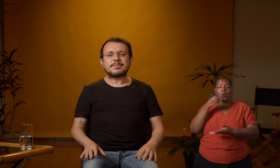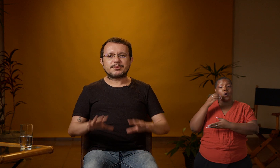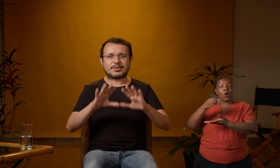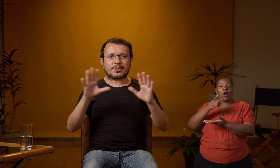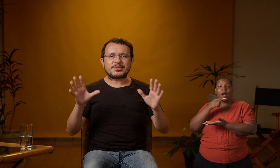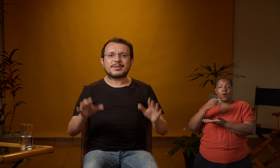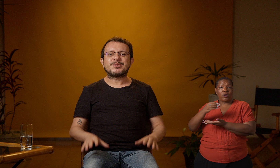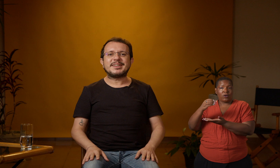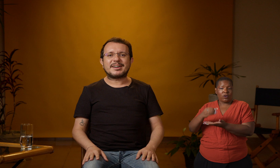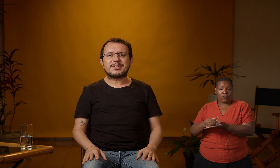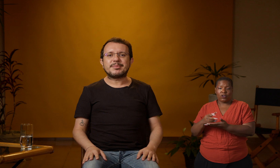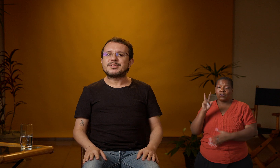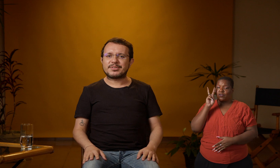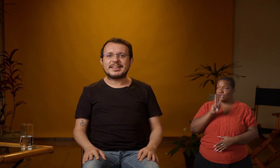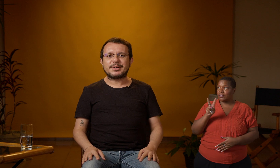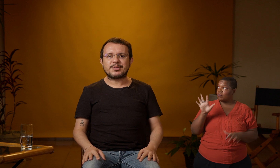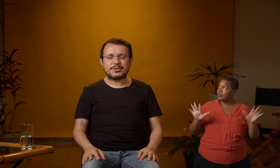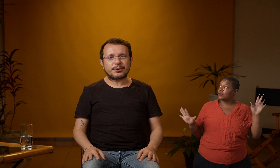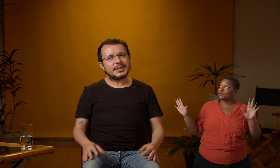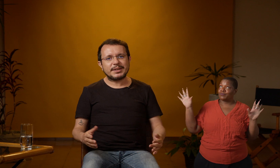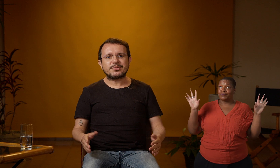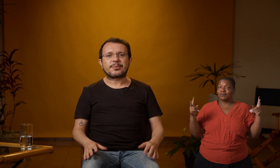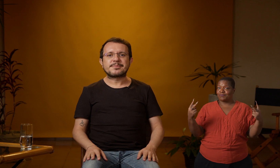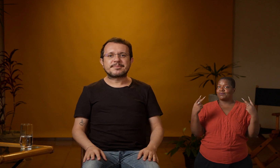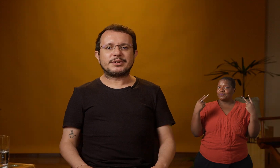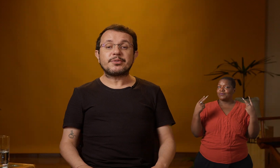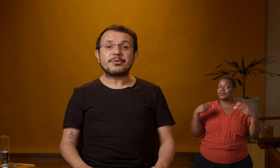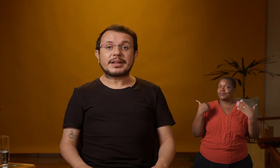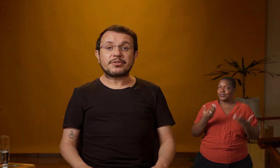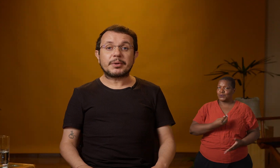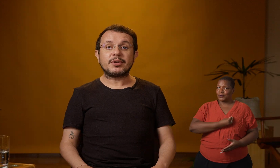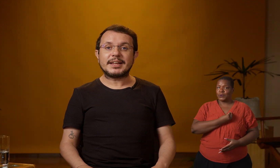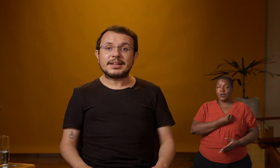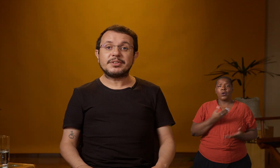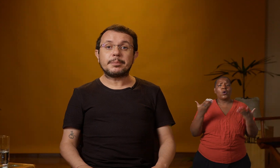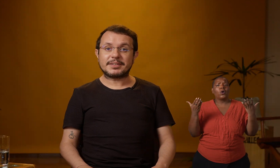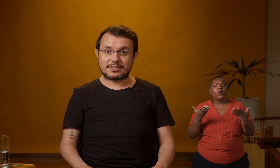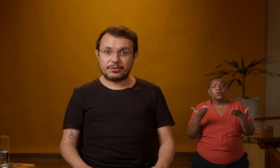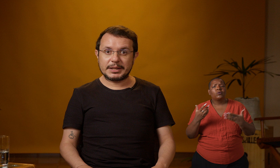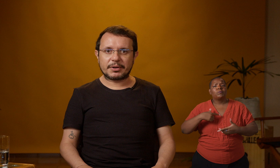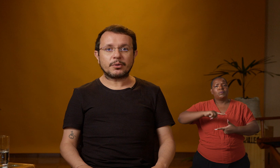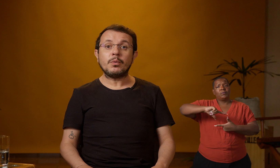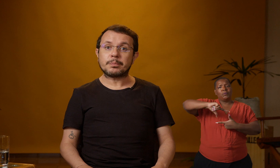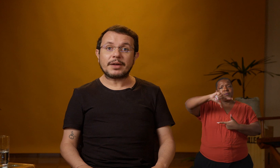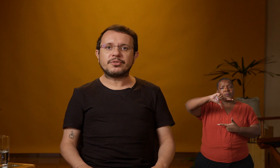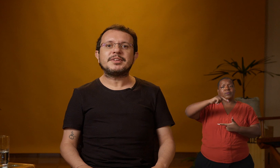você já consegue visualizar mais ou menos o cenário onde eu estou e quem eu sou. Nós vamos falar sobre a janela de interpretação de libras, ou o espaço de